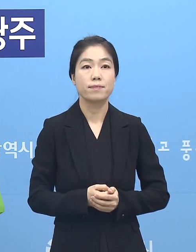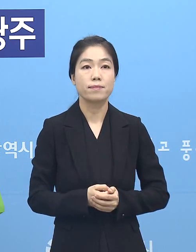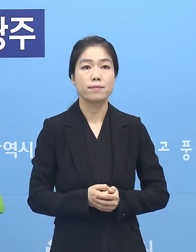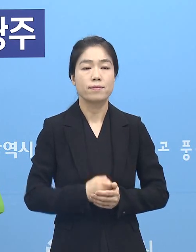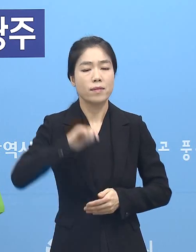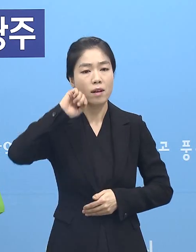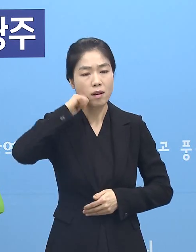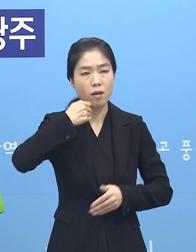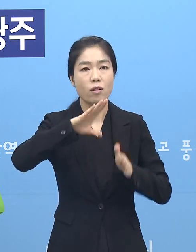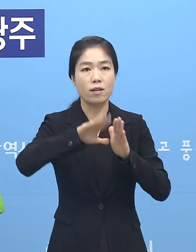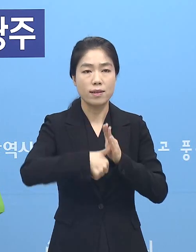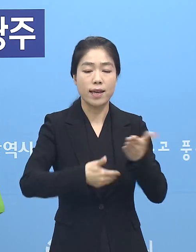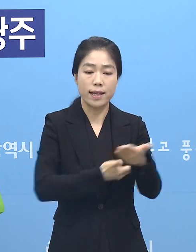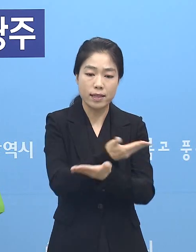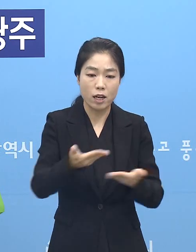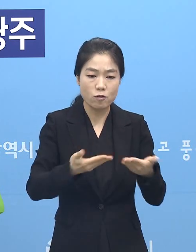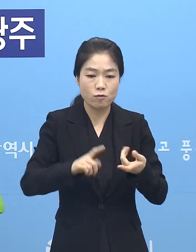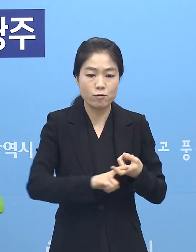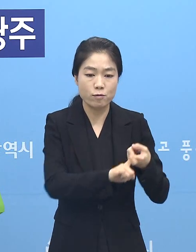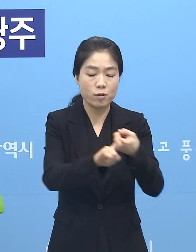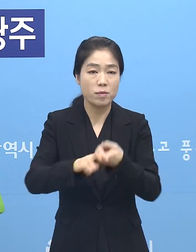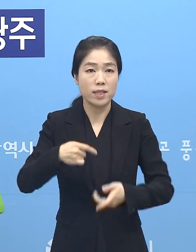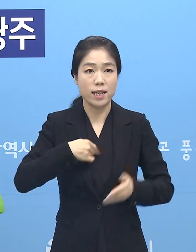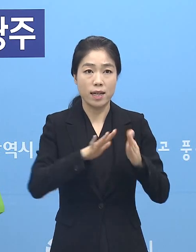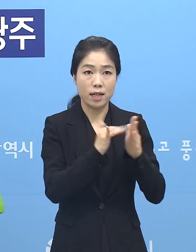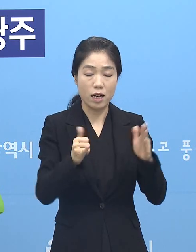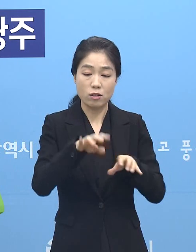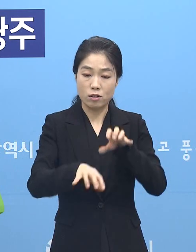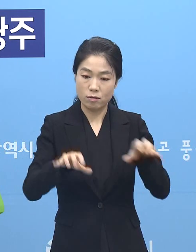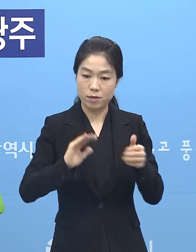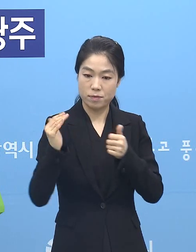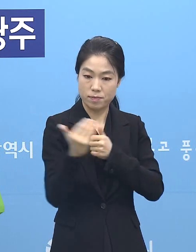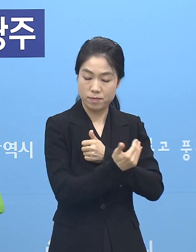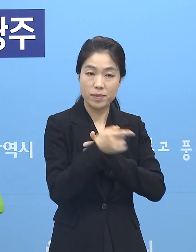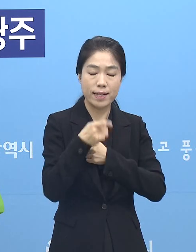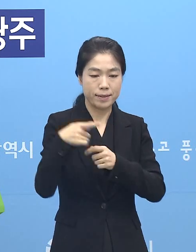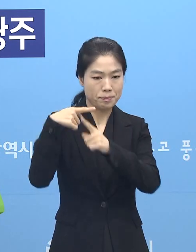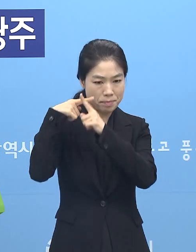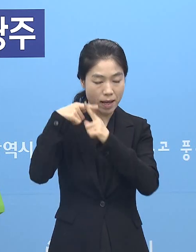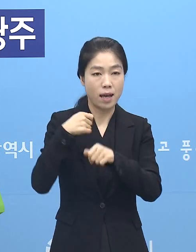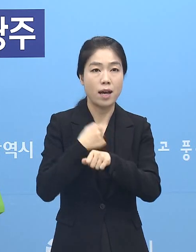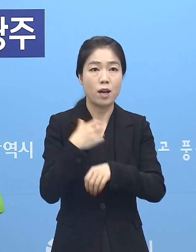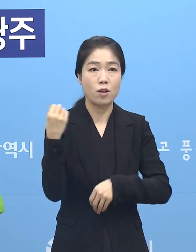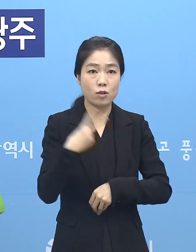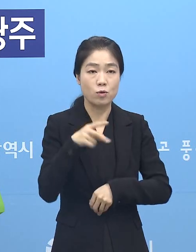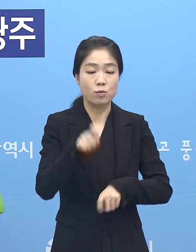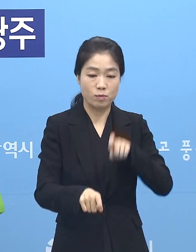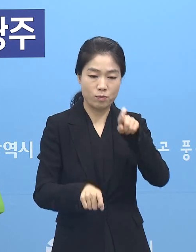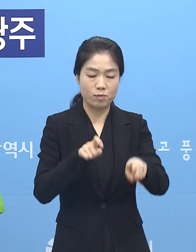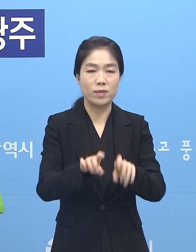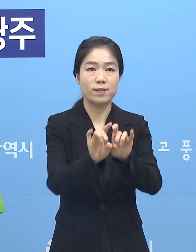어려운 시기에 나눔과 연대로 내 가족과 이웃을 지켜내겠다는 각오와 실천 하나하나가 모여